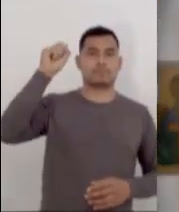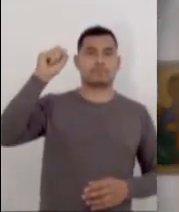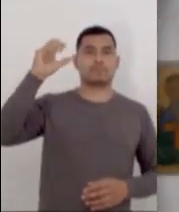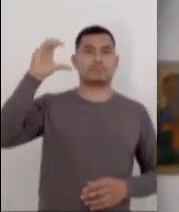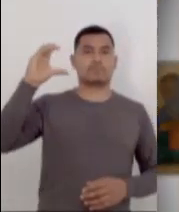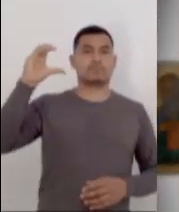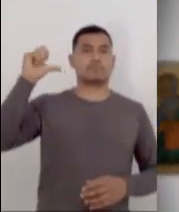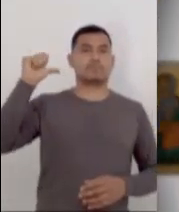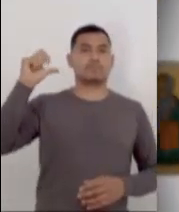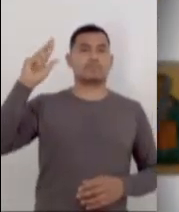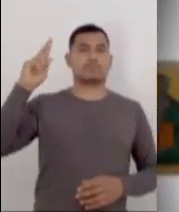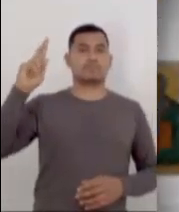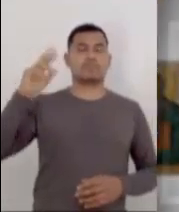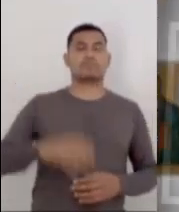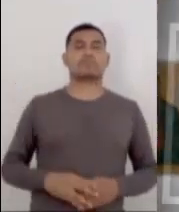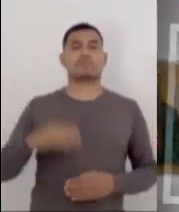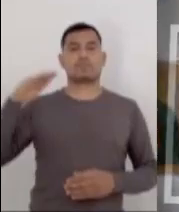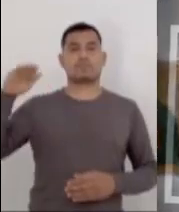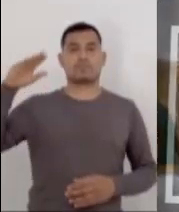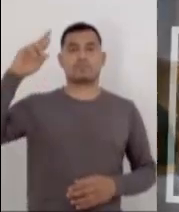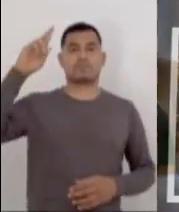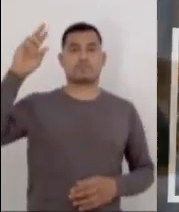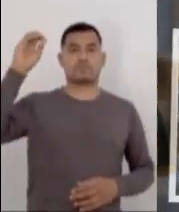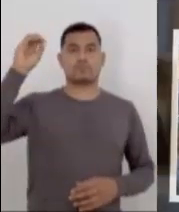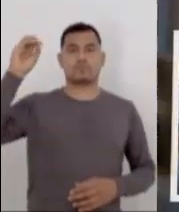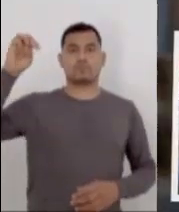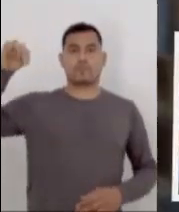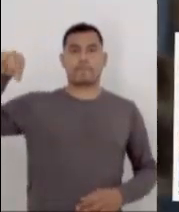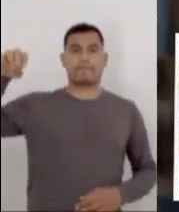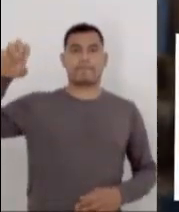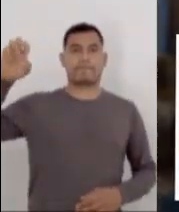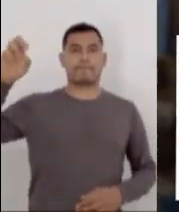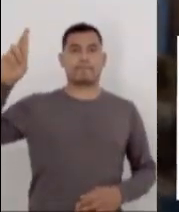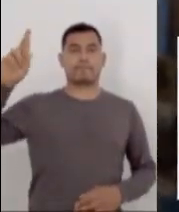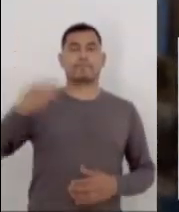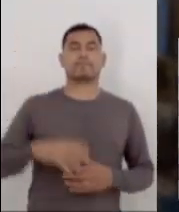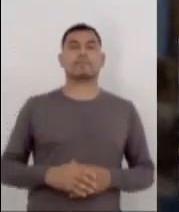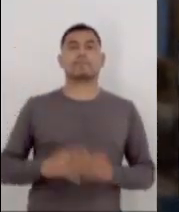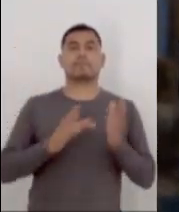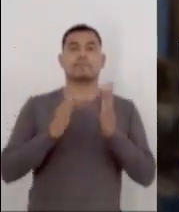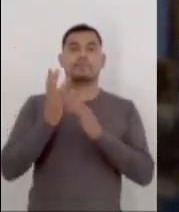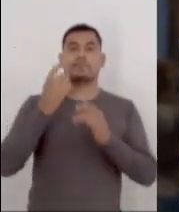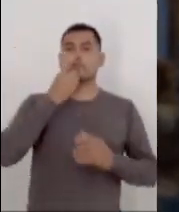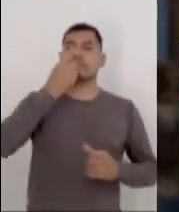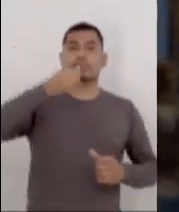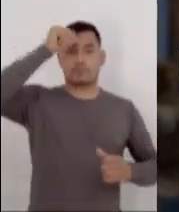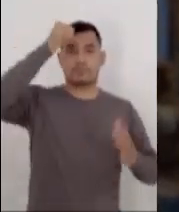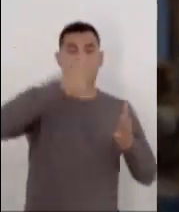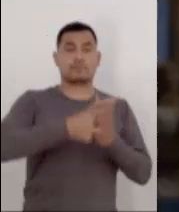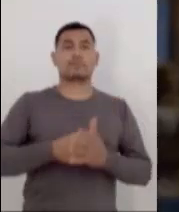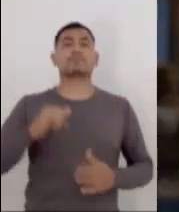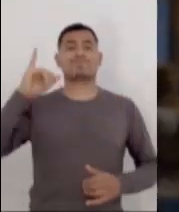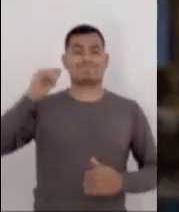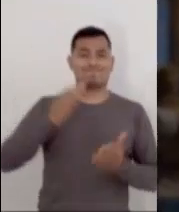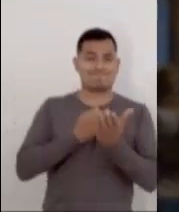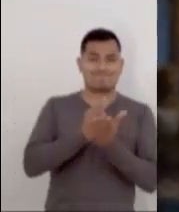-42 En aquel tiempo Jesús dijo a los que habían creído en él, Si se mantienen fieles a mi